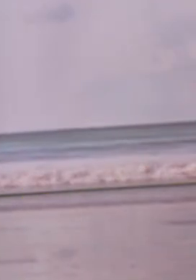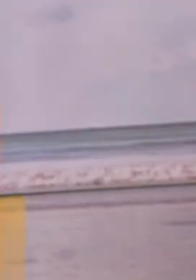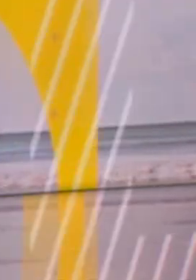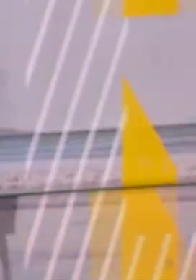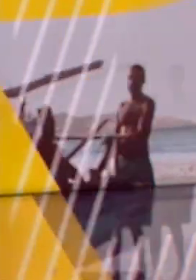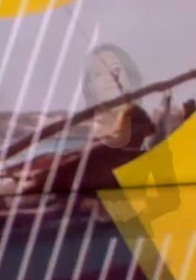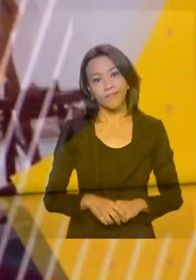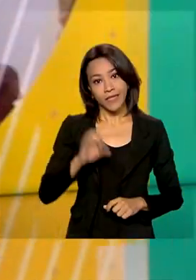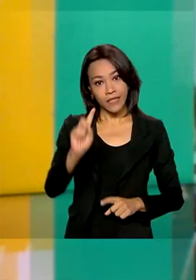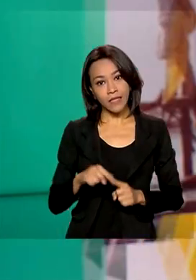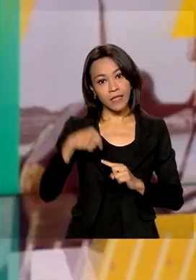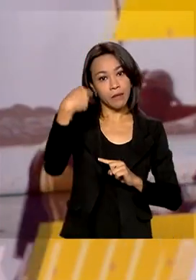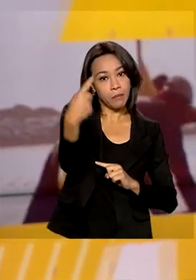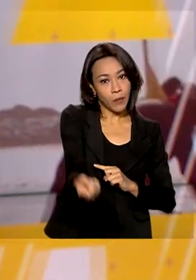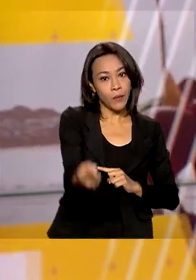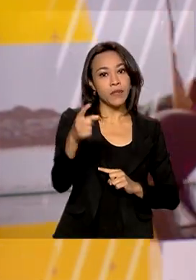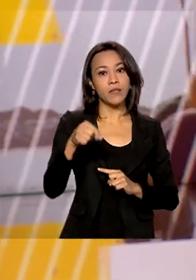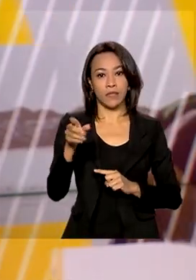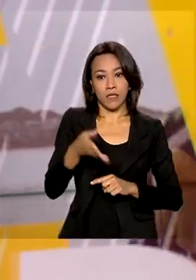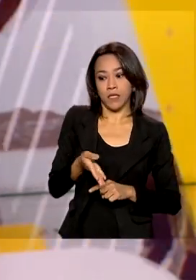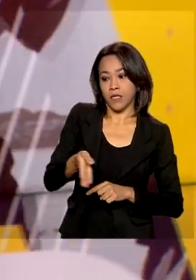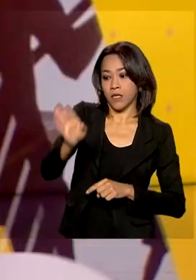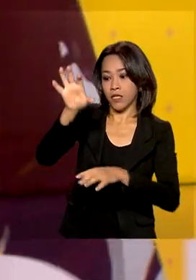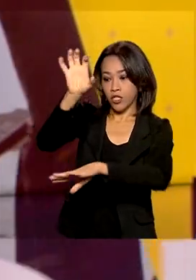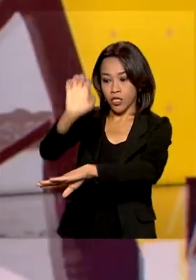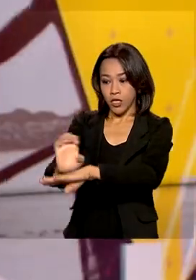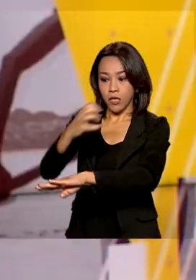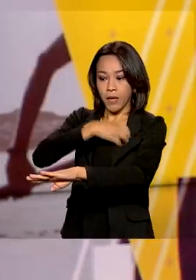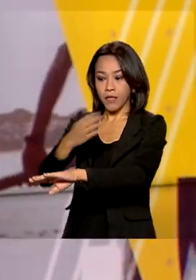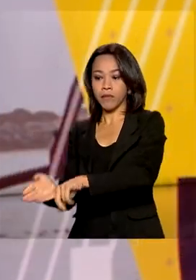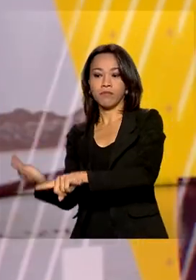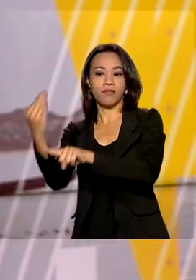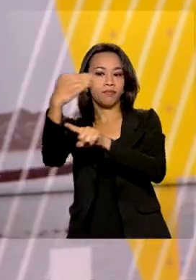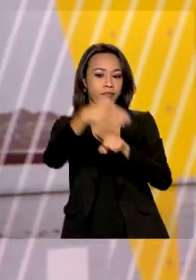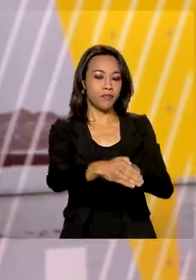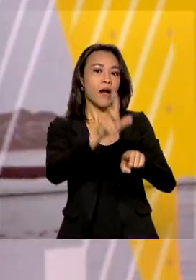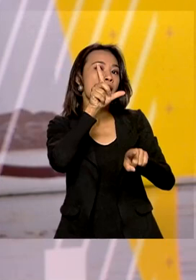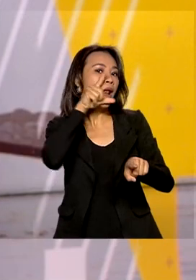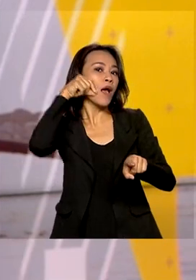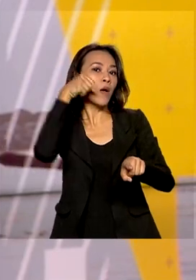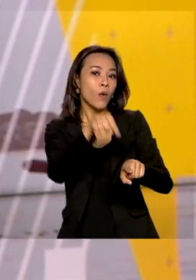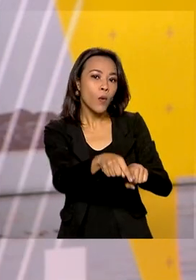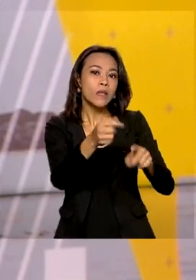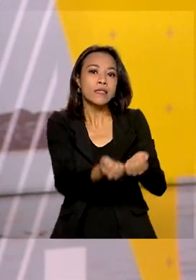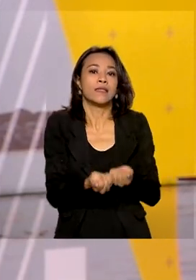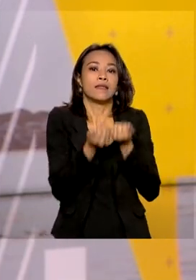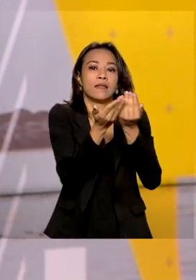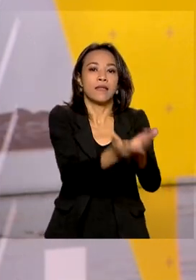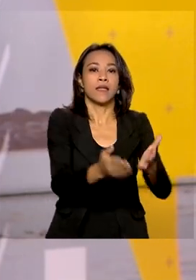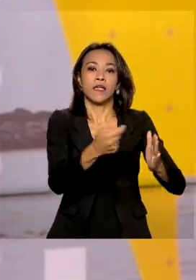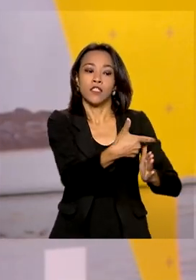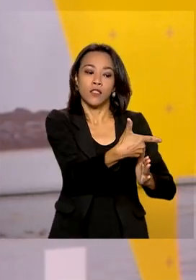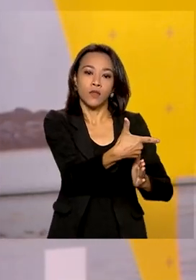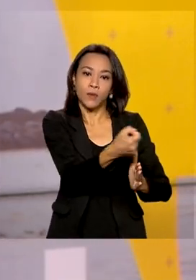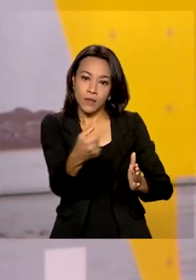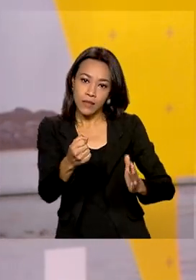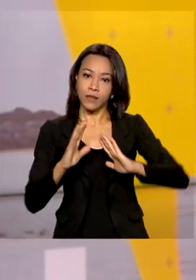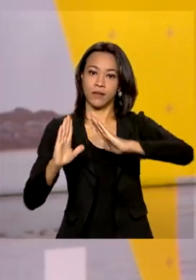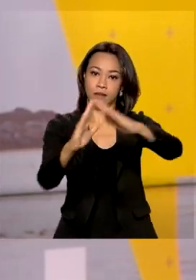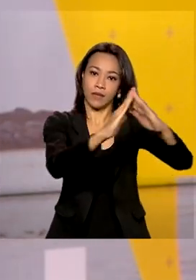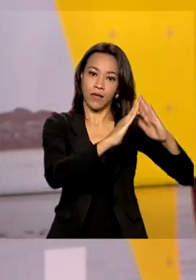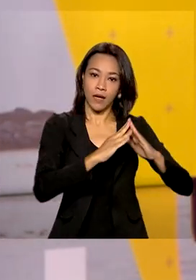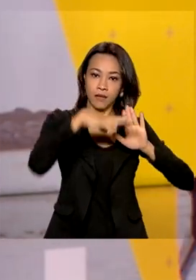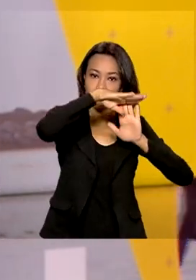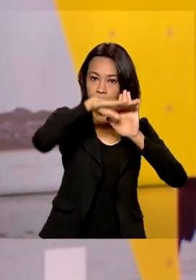E depois de passar pela Bahia, o presidente seguiu para Alagoas, onde participou da entrega de 200 moradias do programa